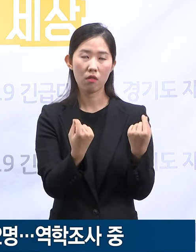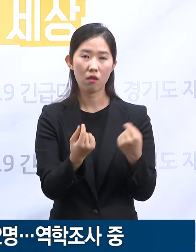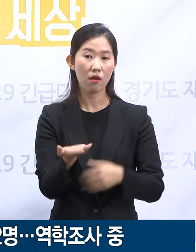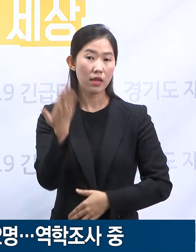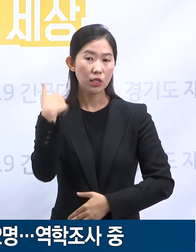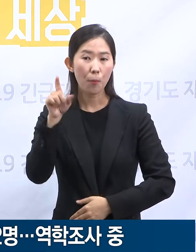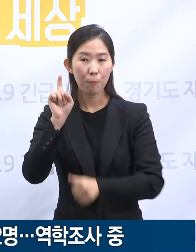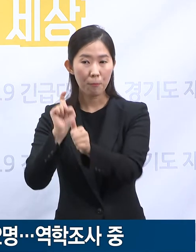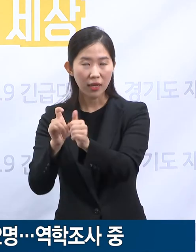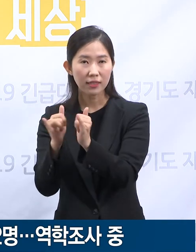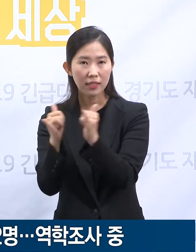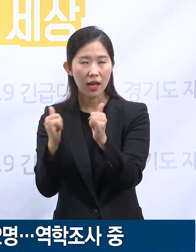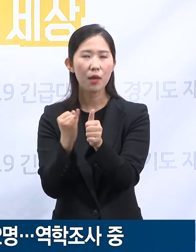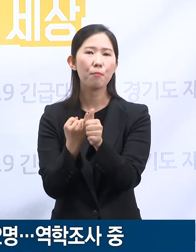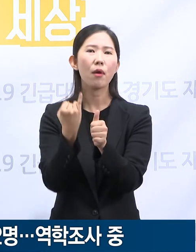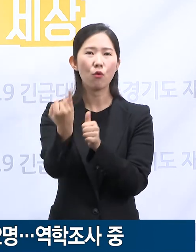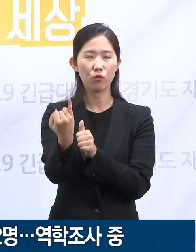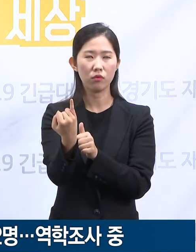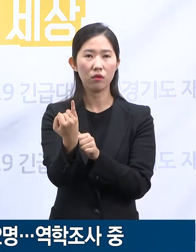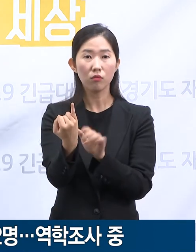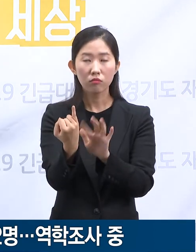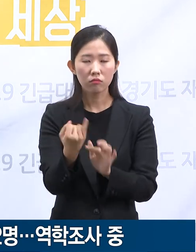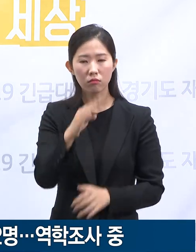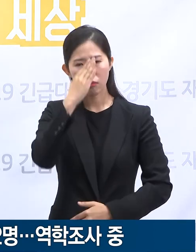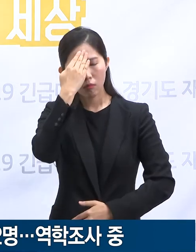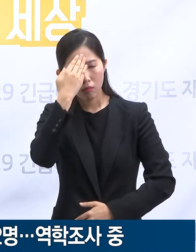배우자이고 무증상 상태에서 확진되었습니다.